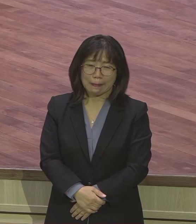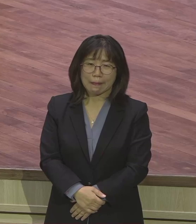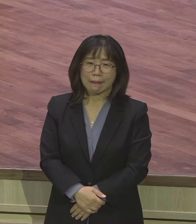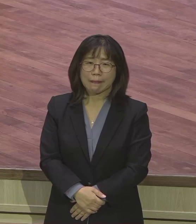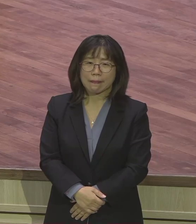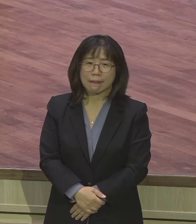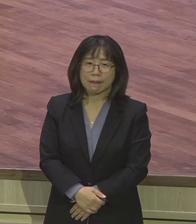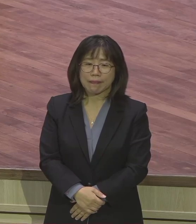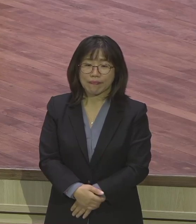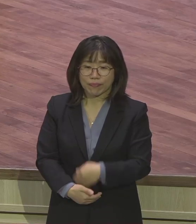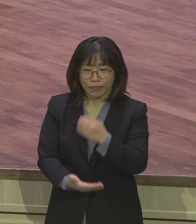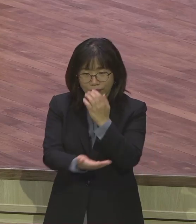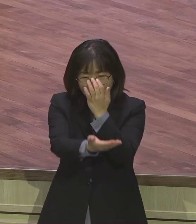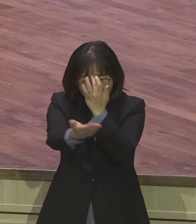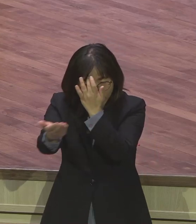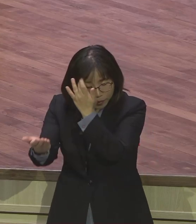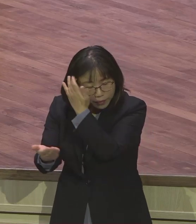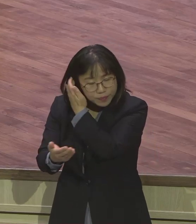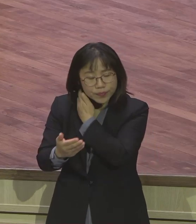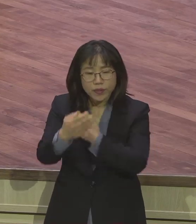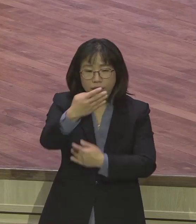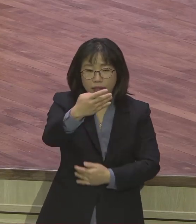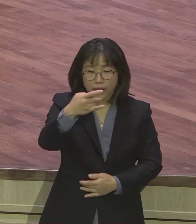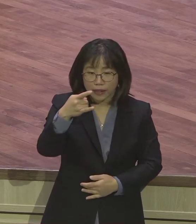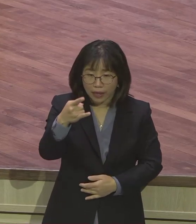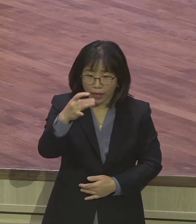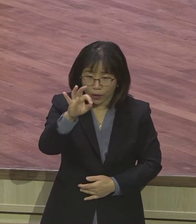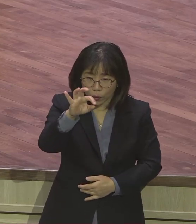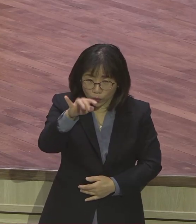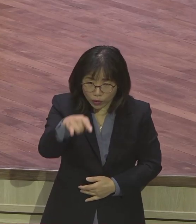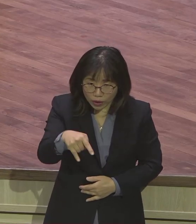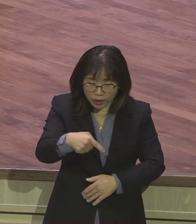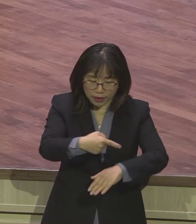이 레위의 지파는요. 이런 피은약의 비밀.